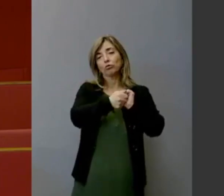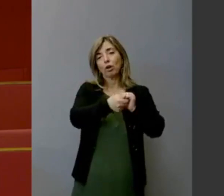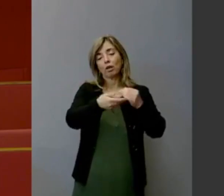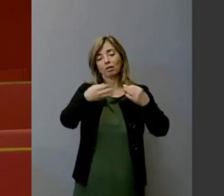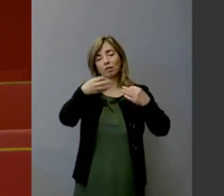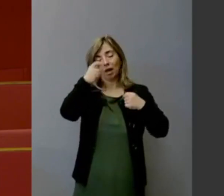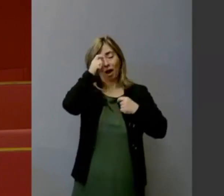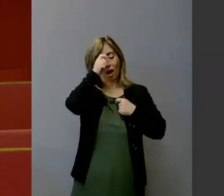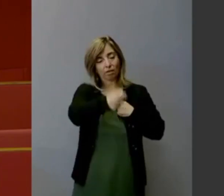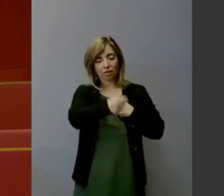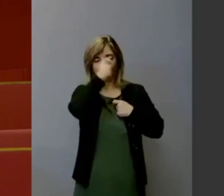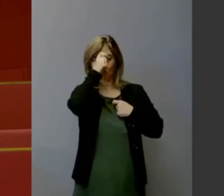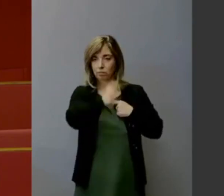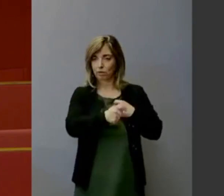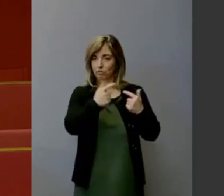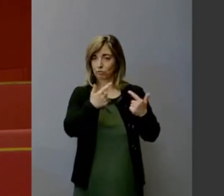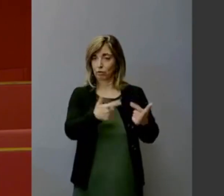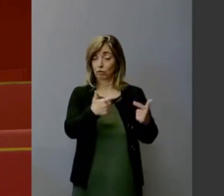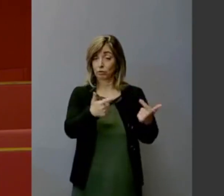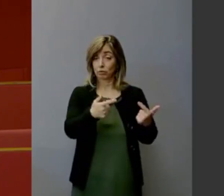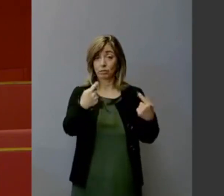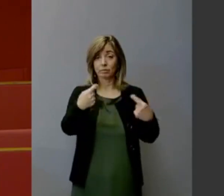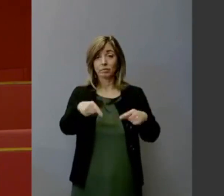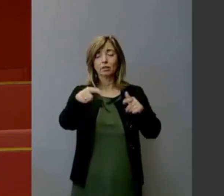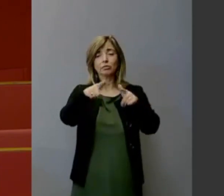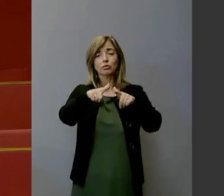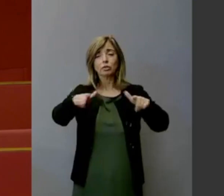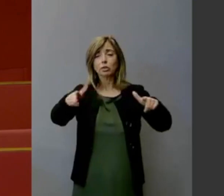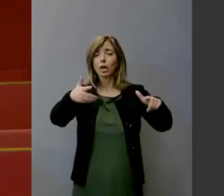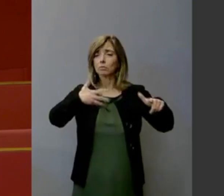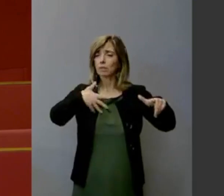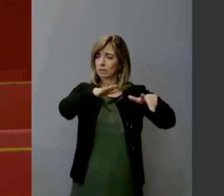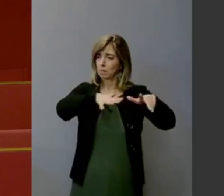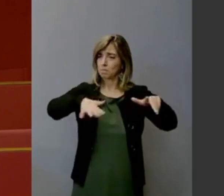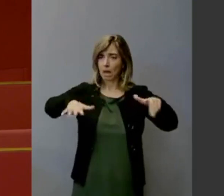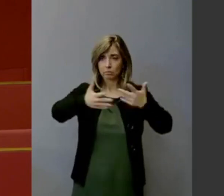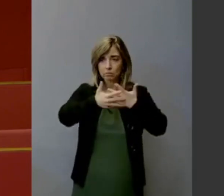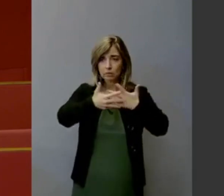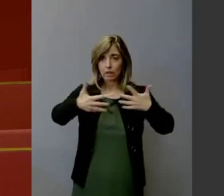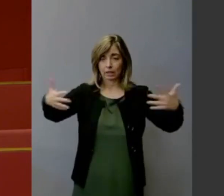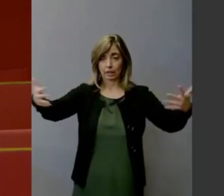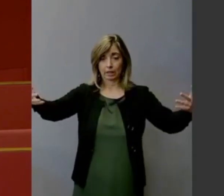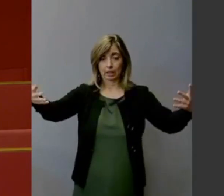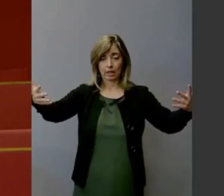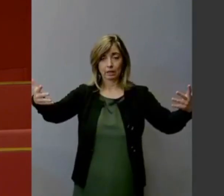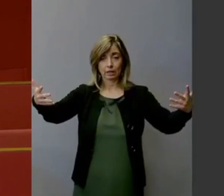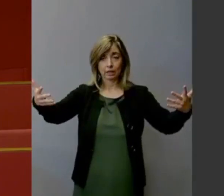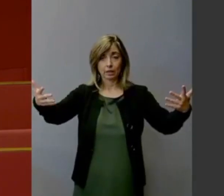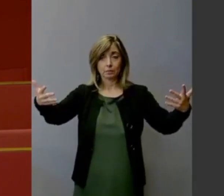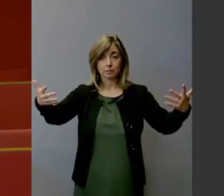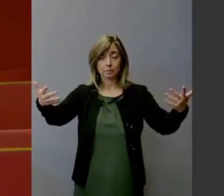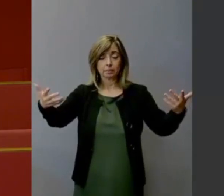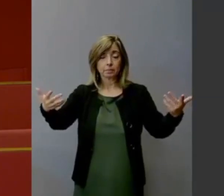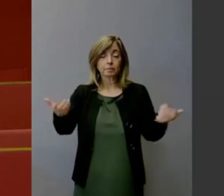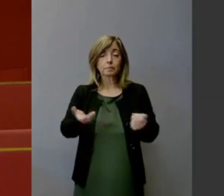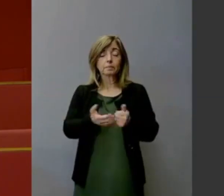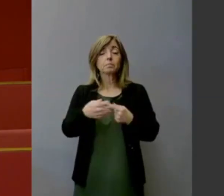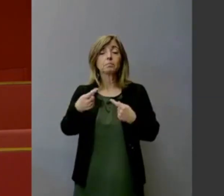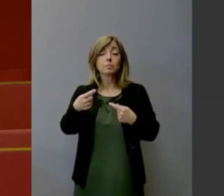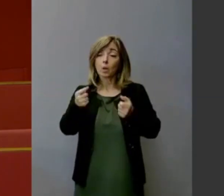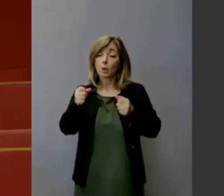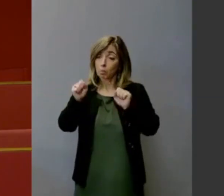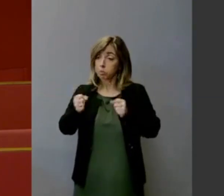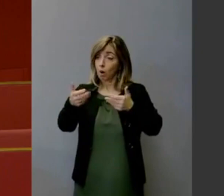spazi enormi che ci sono in città per mettere a disposizione quegli spazi alle alle varie imprese